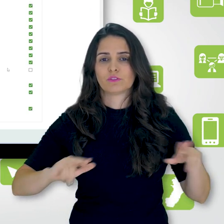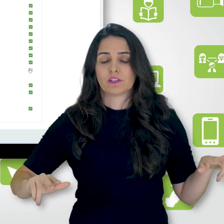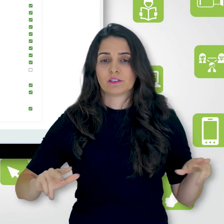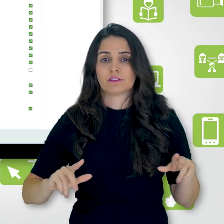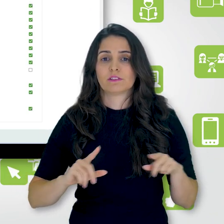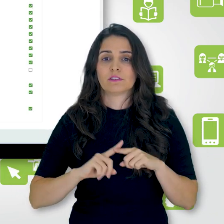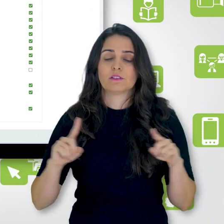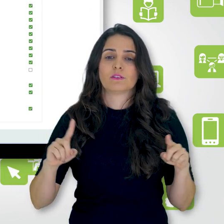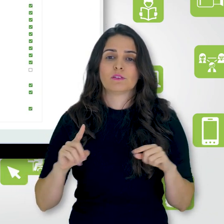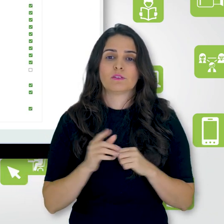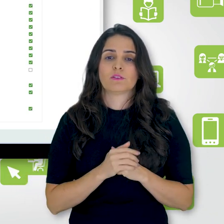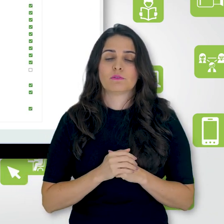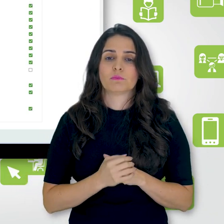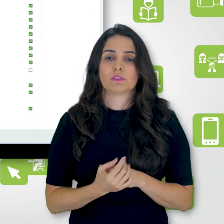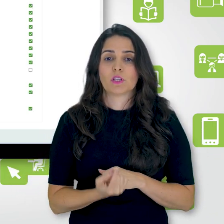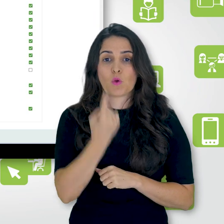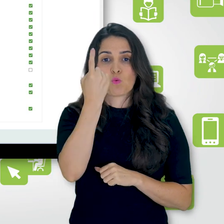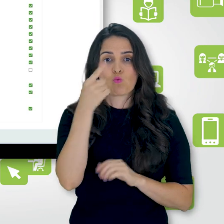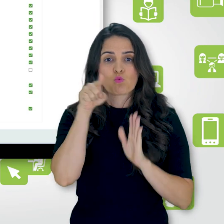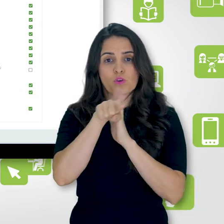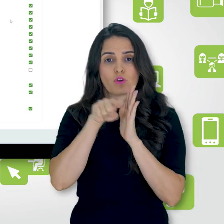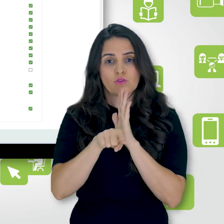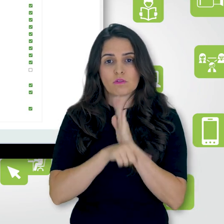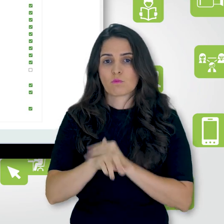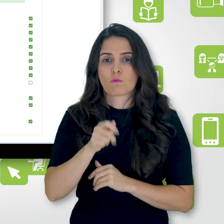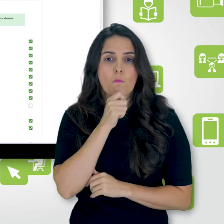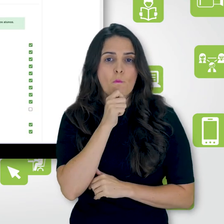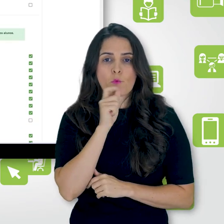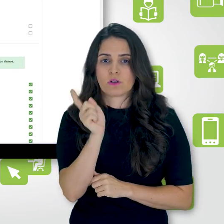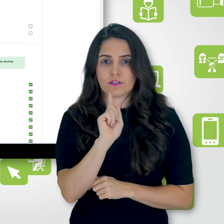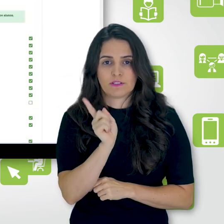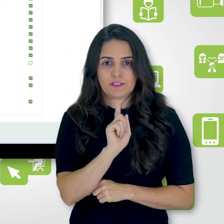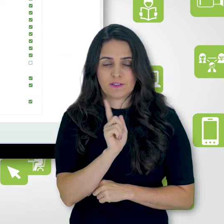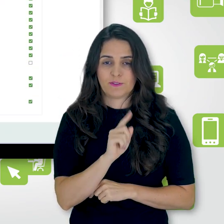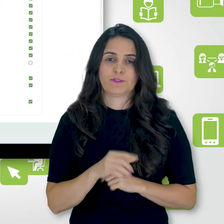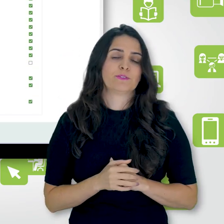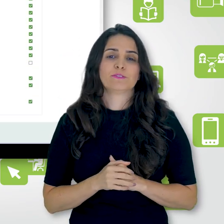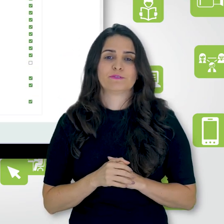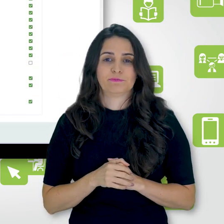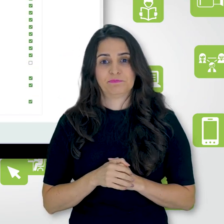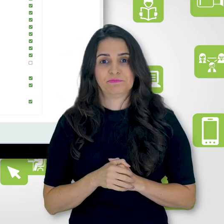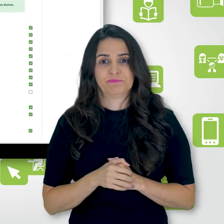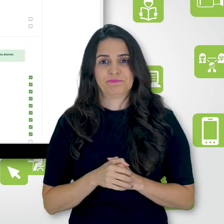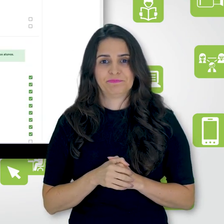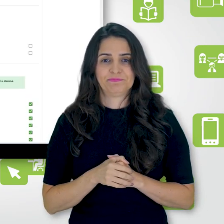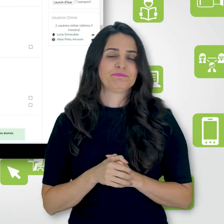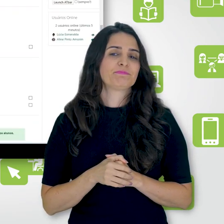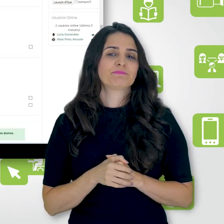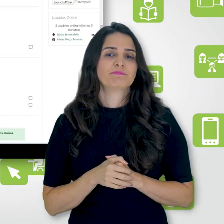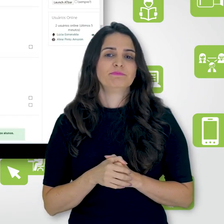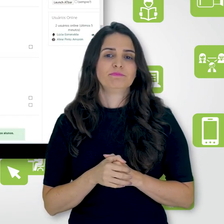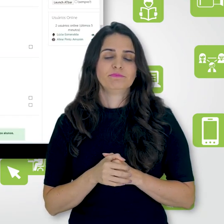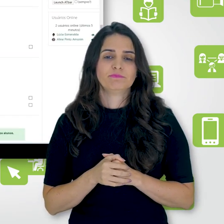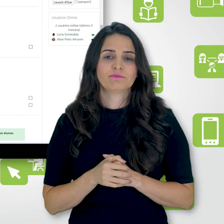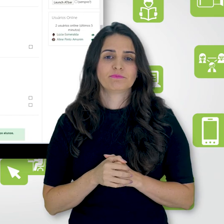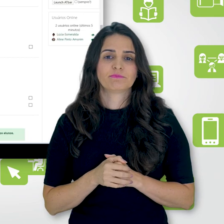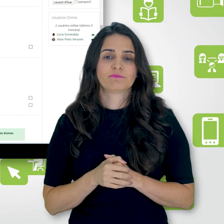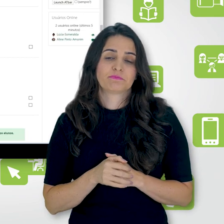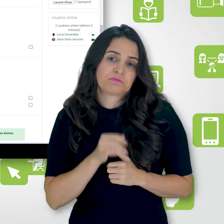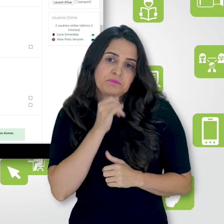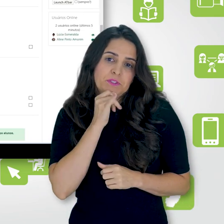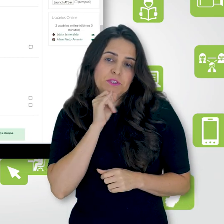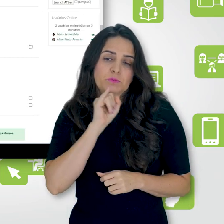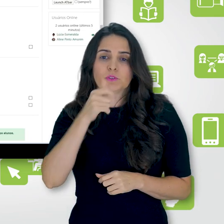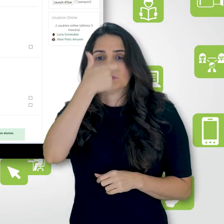exceto este questionário. E aqui, veja que se